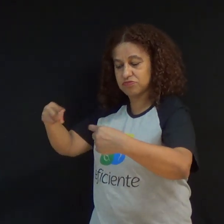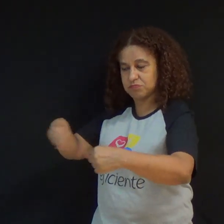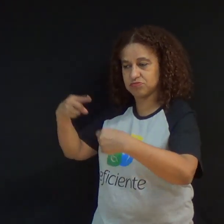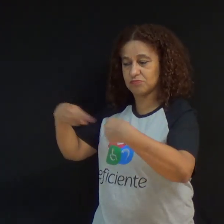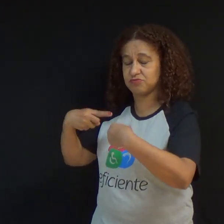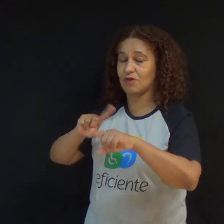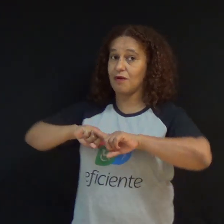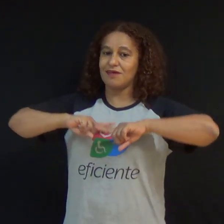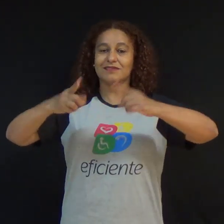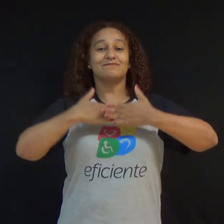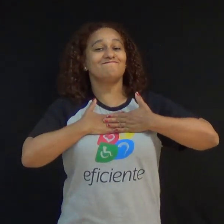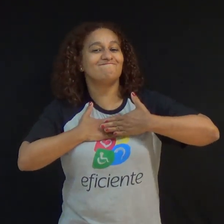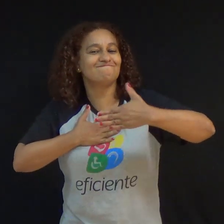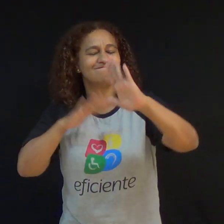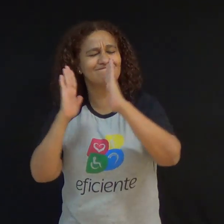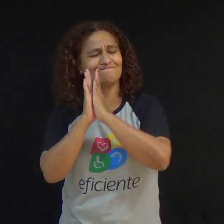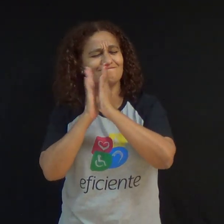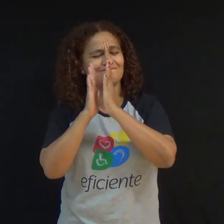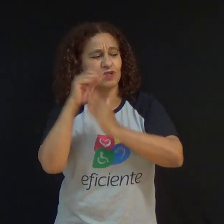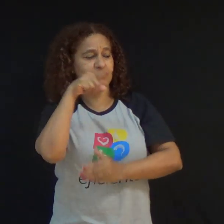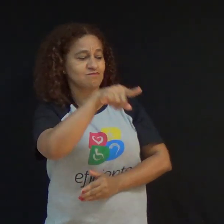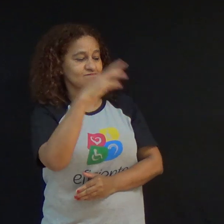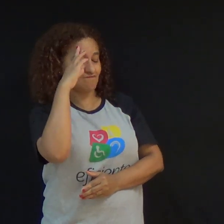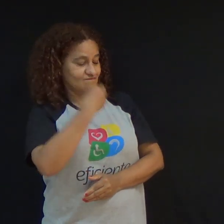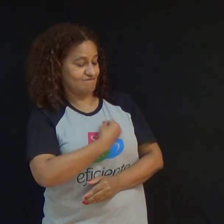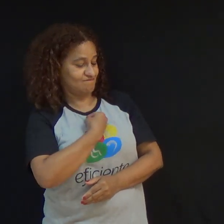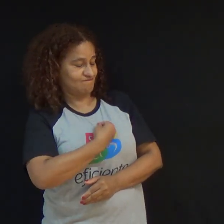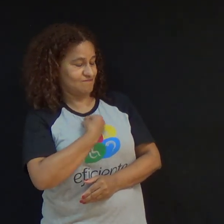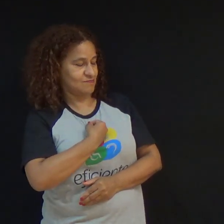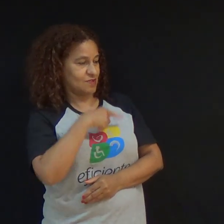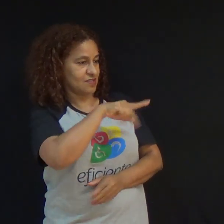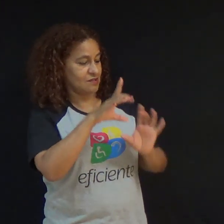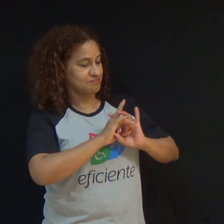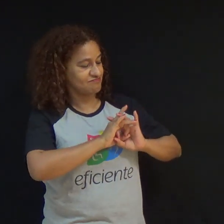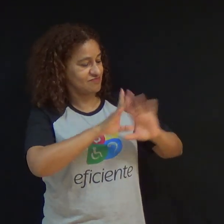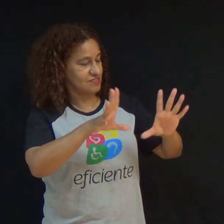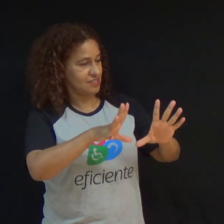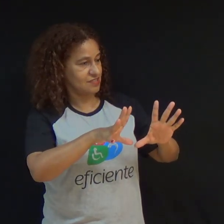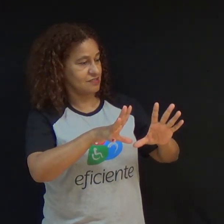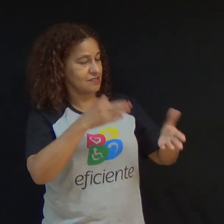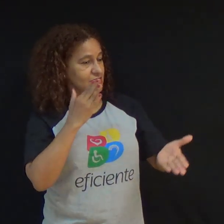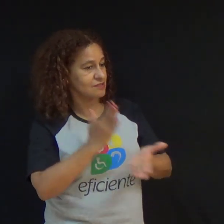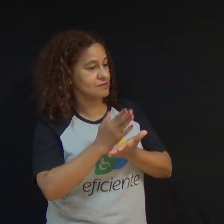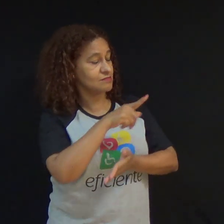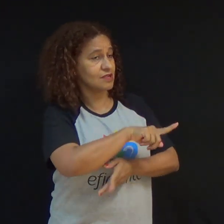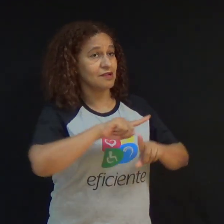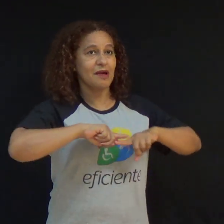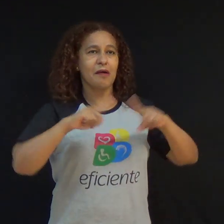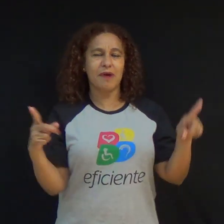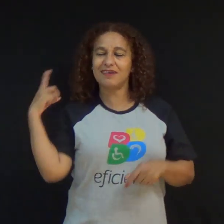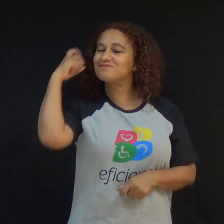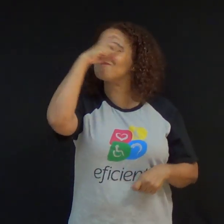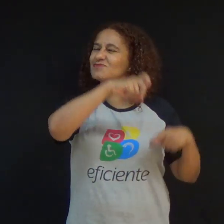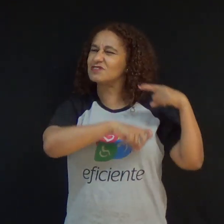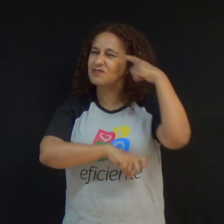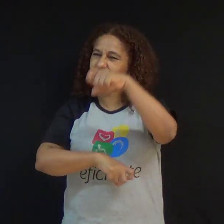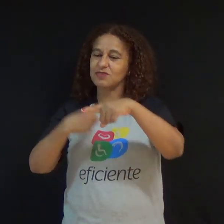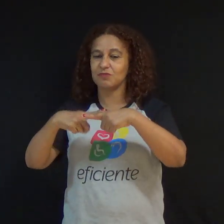liberto. Isso não foi tão simples. Exigia de mim amá-lo acima dos transtornos que ele havia me causado. Ele não está totalmente